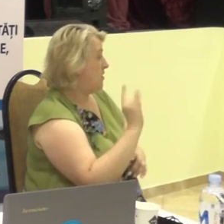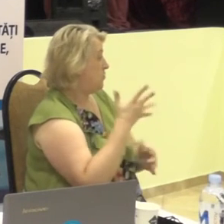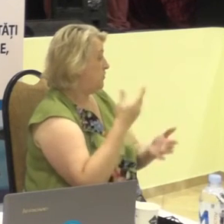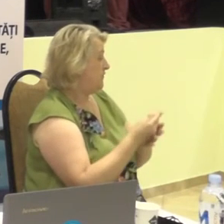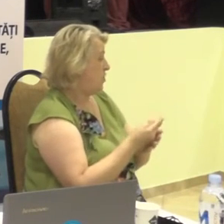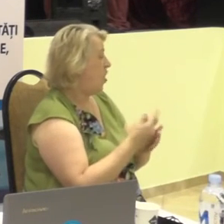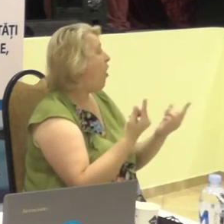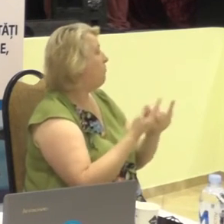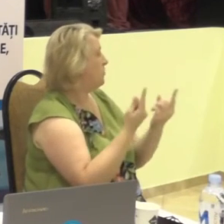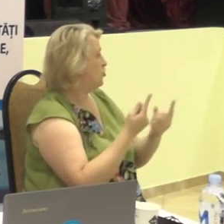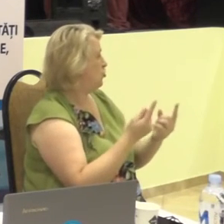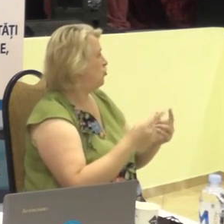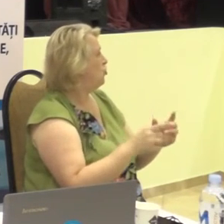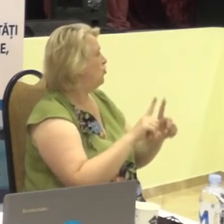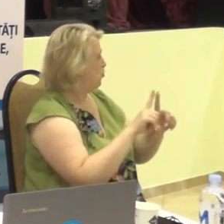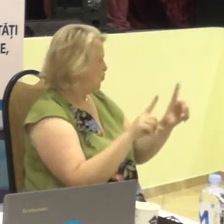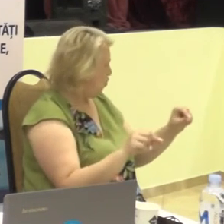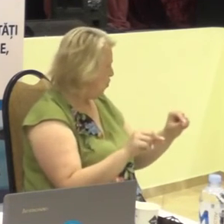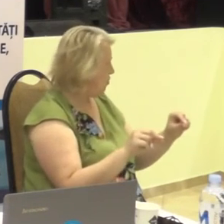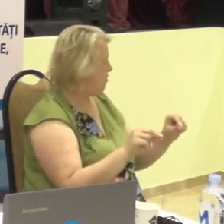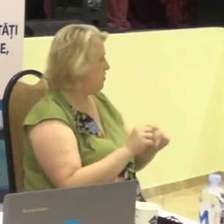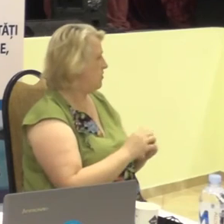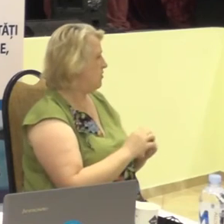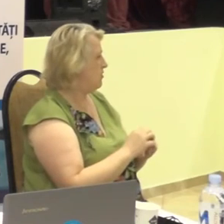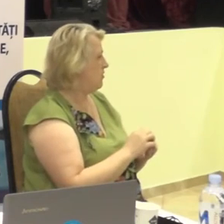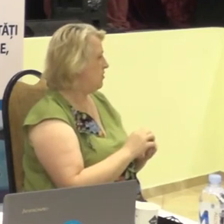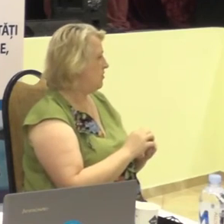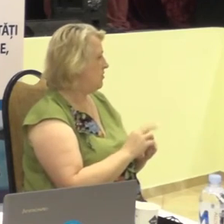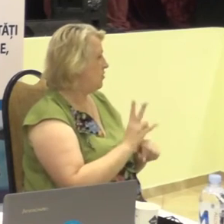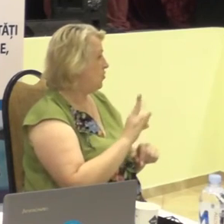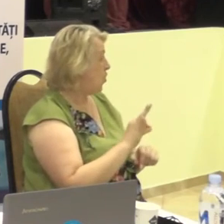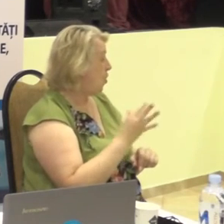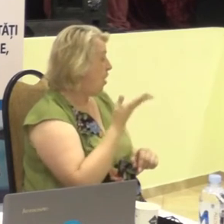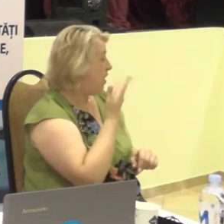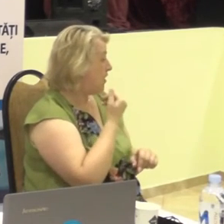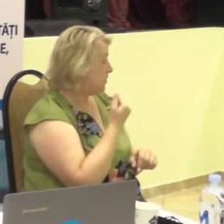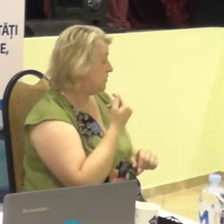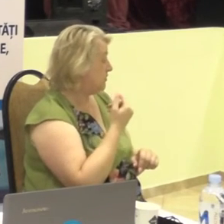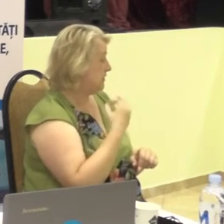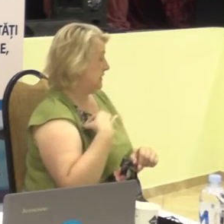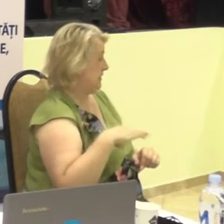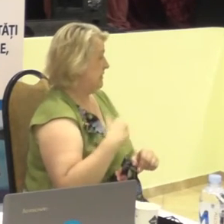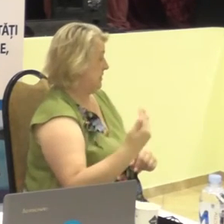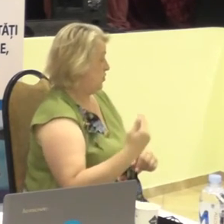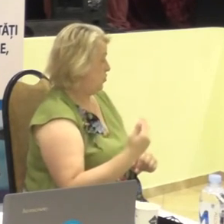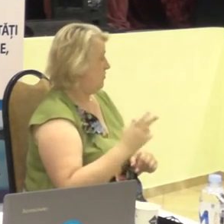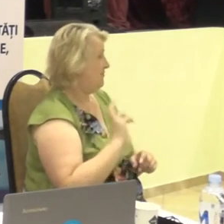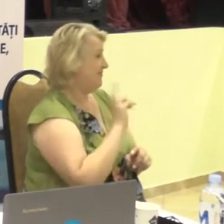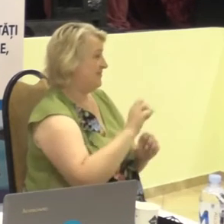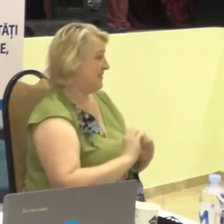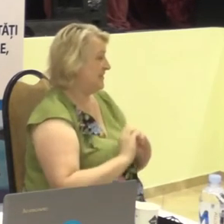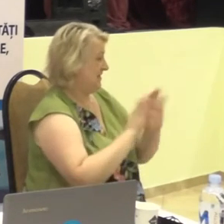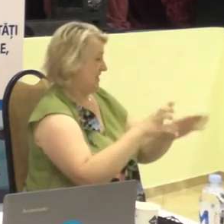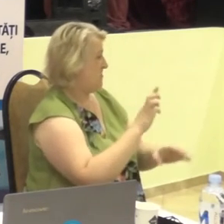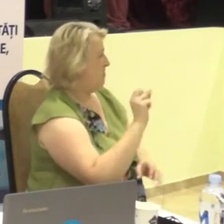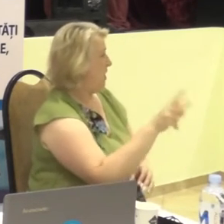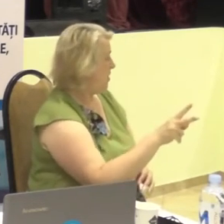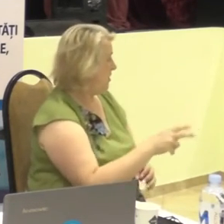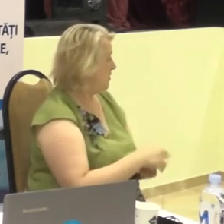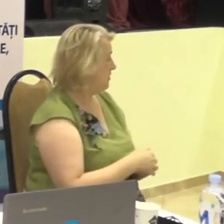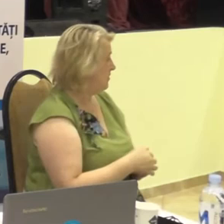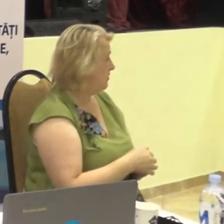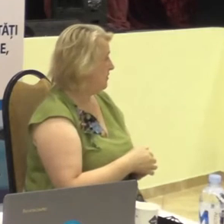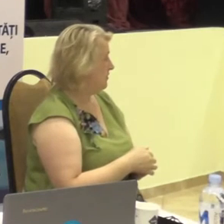într-o școală generală, dar când băiatul a mers să-și susțină bacalaureatul,